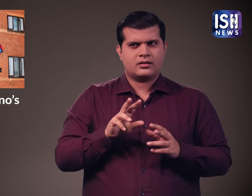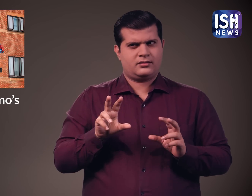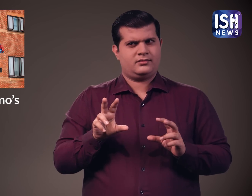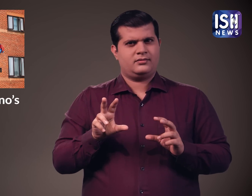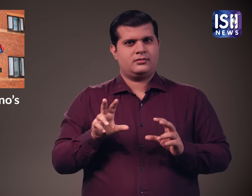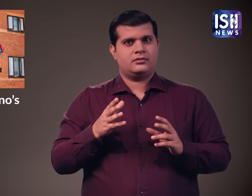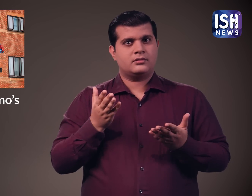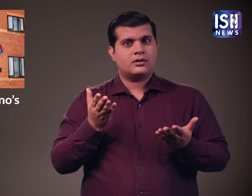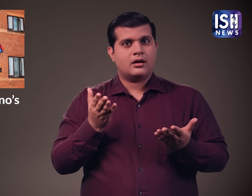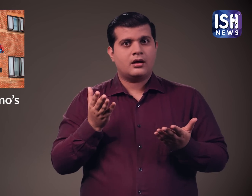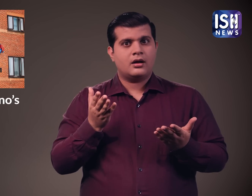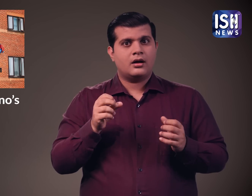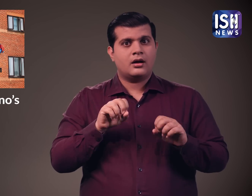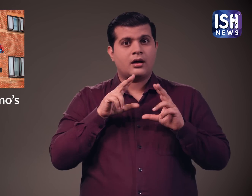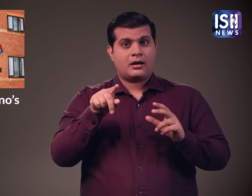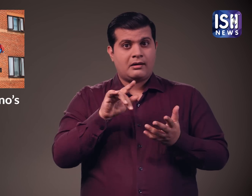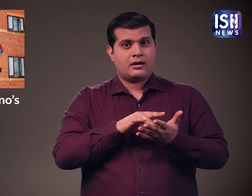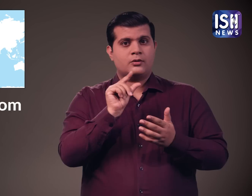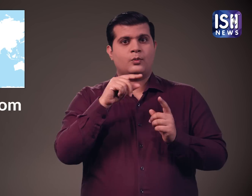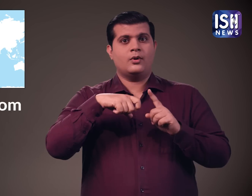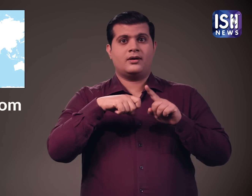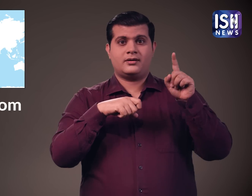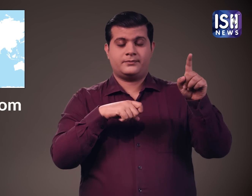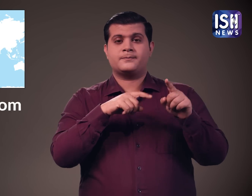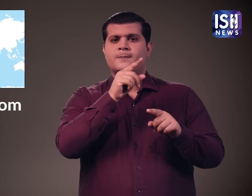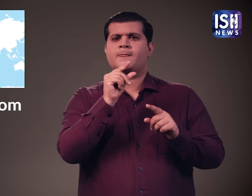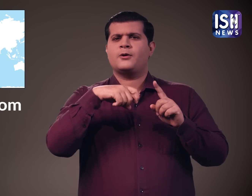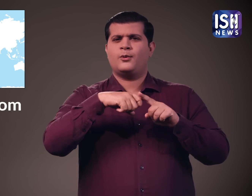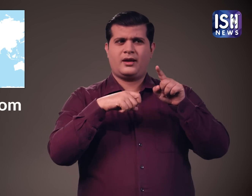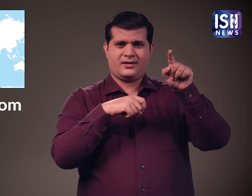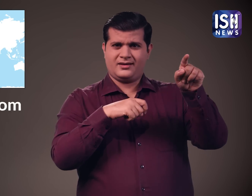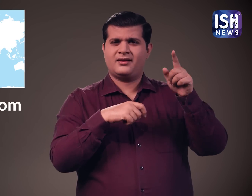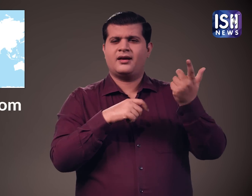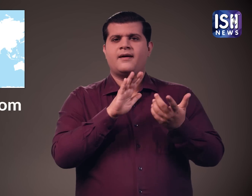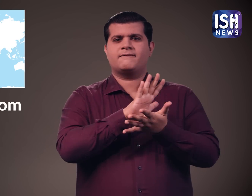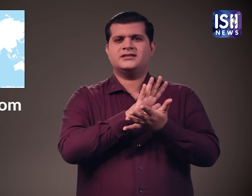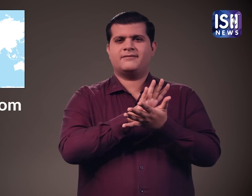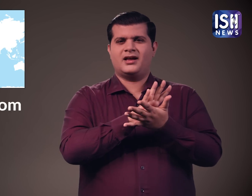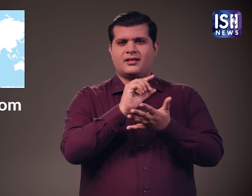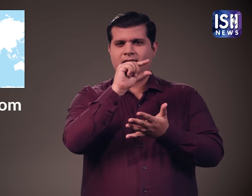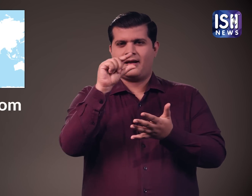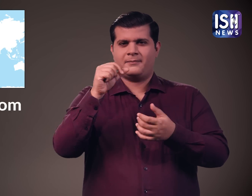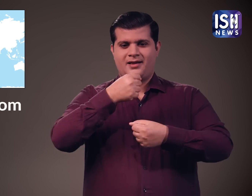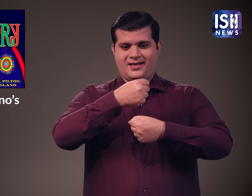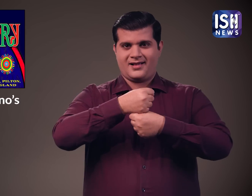जोकाने वाली बात ये है कि जून में ब्रिटन में ग्लास्टेंबरी फेस्टिवल नामक